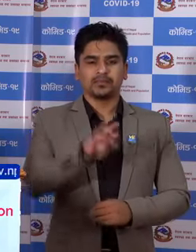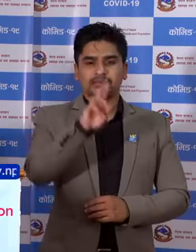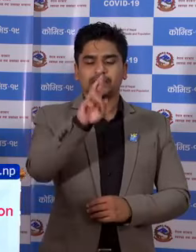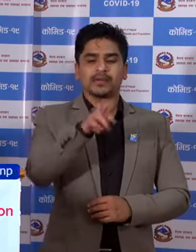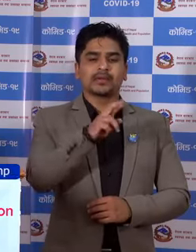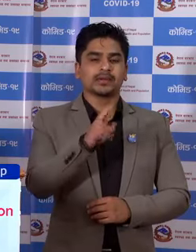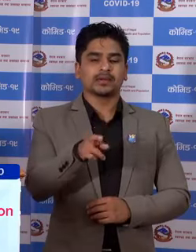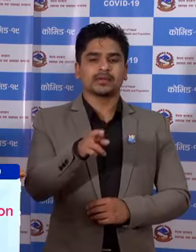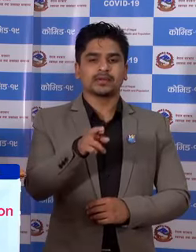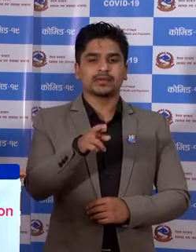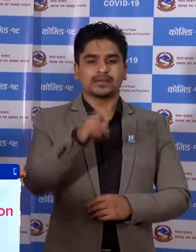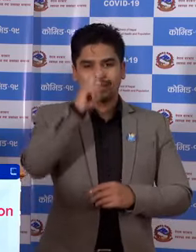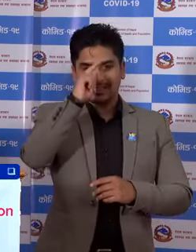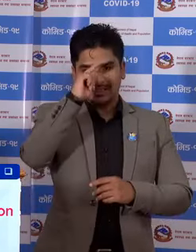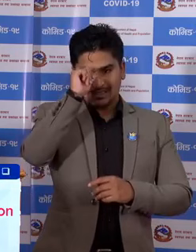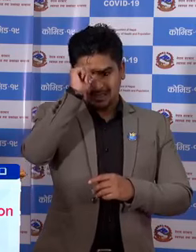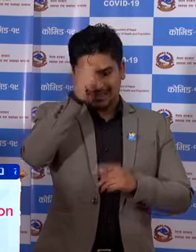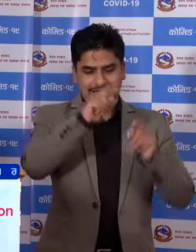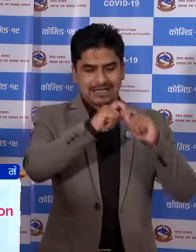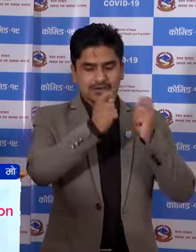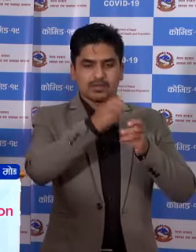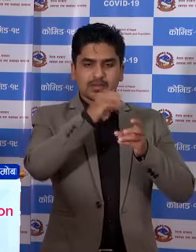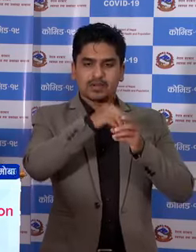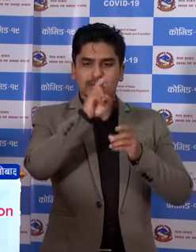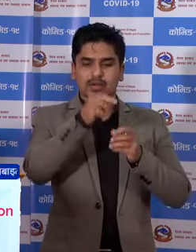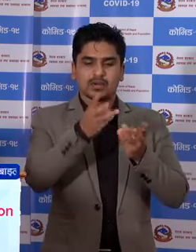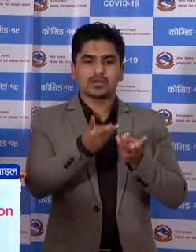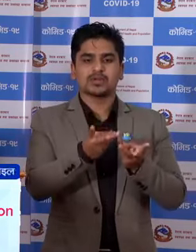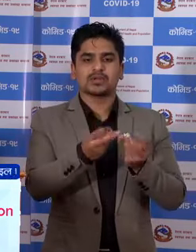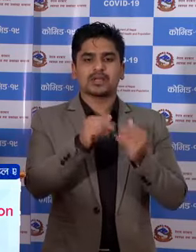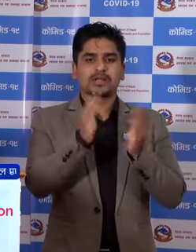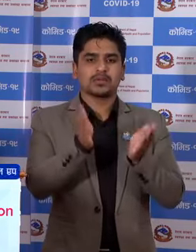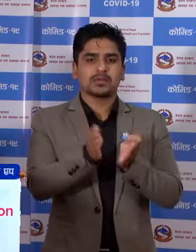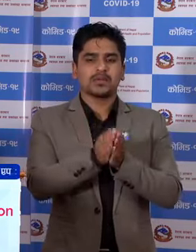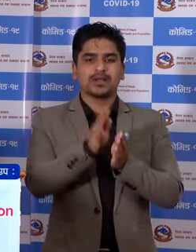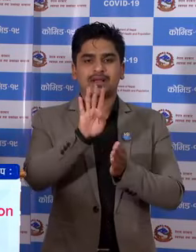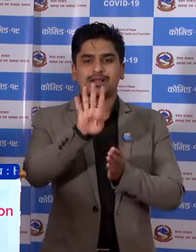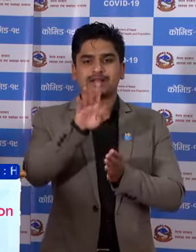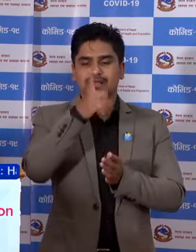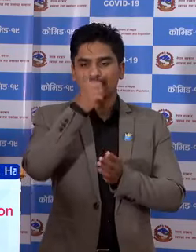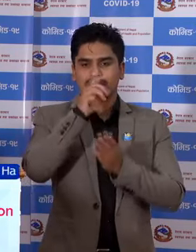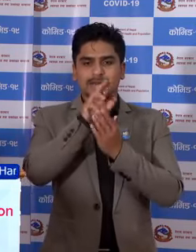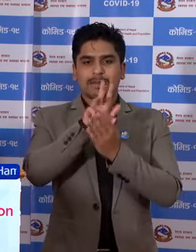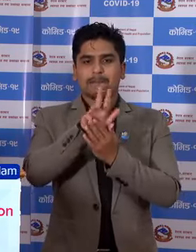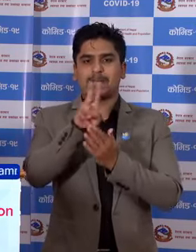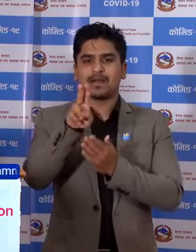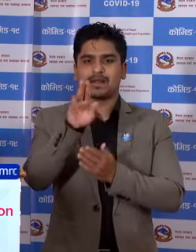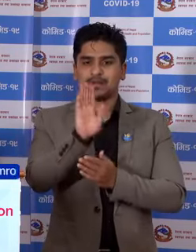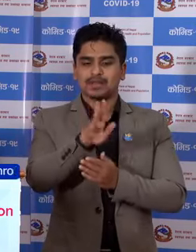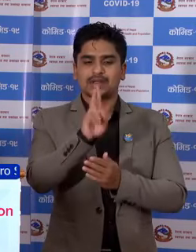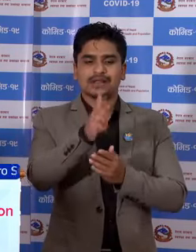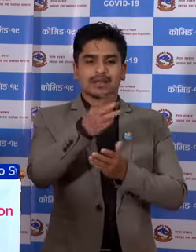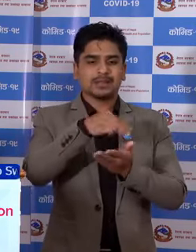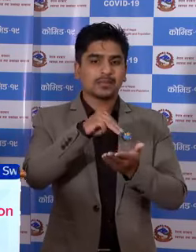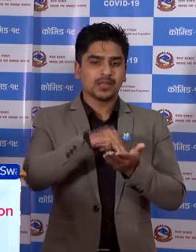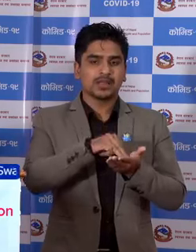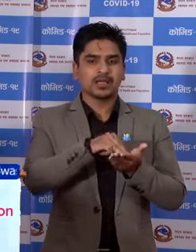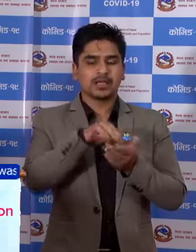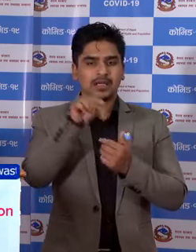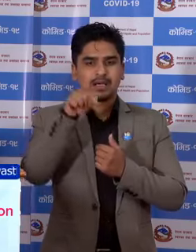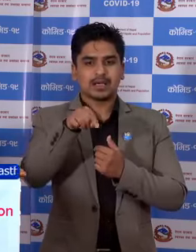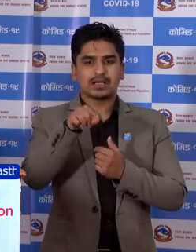र रेड जोन मा परेका को संख्या जम मा चार से 92 चा तेस्मद्दे